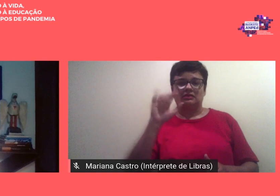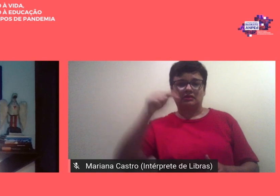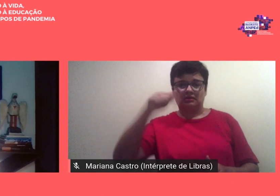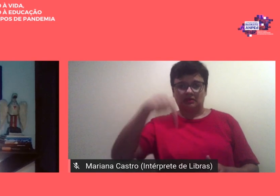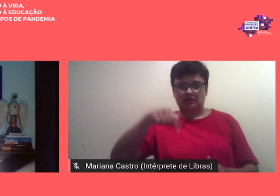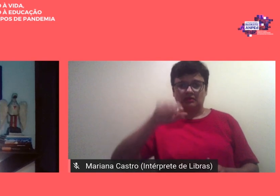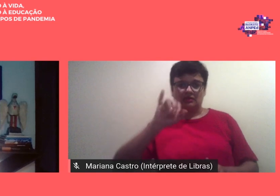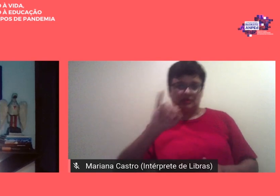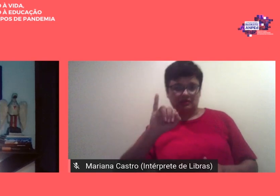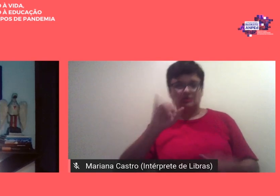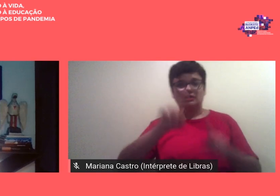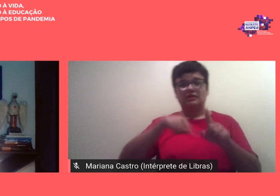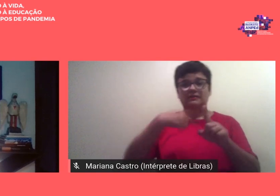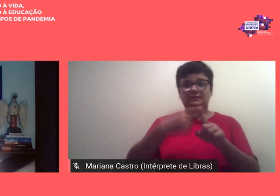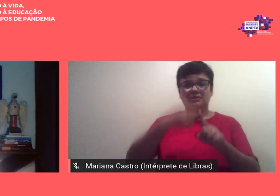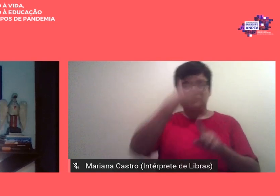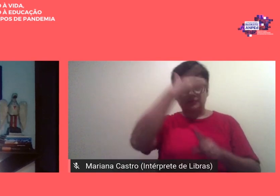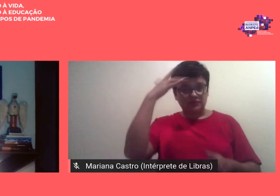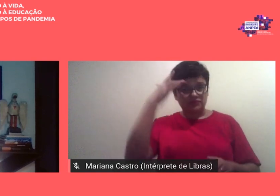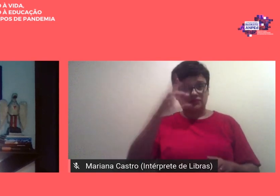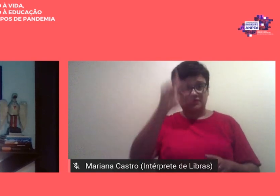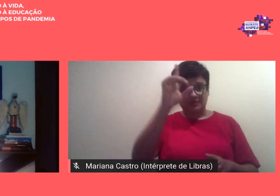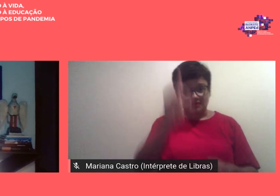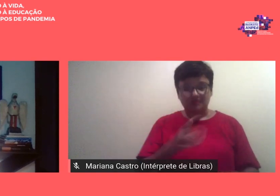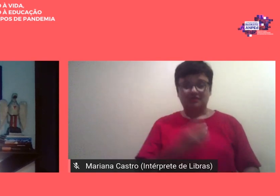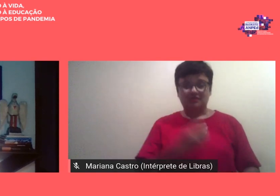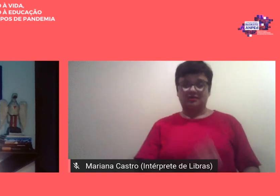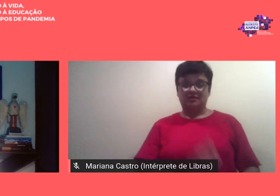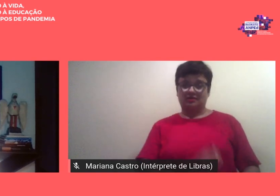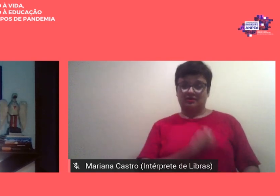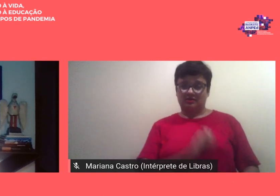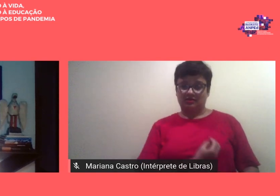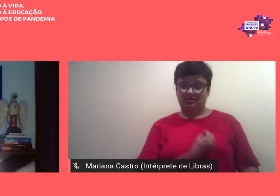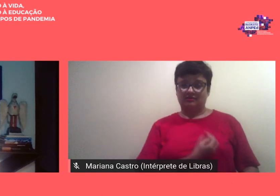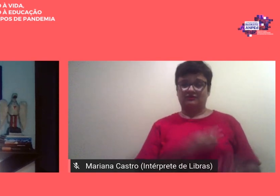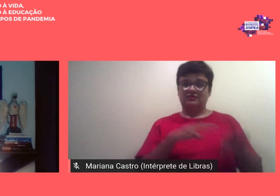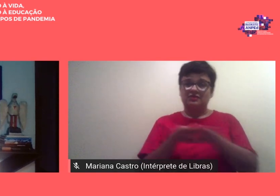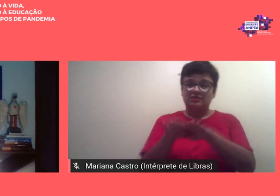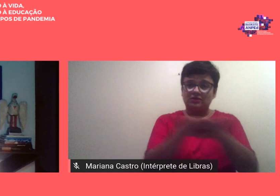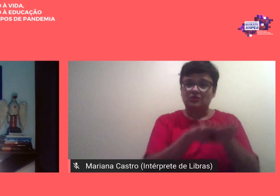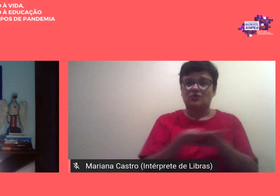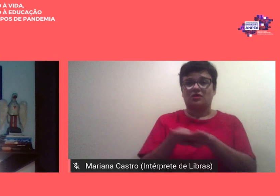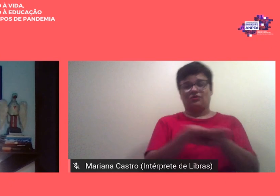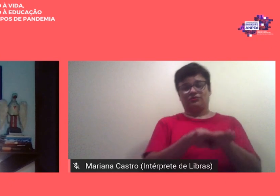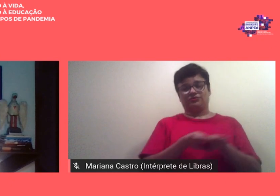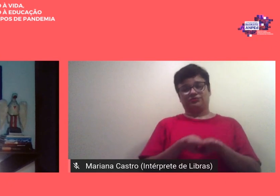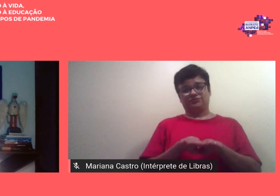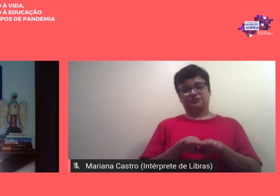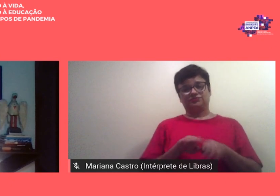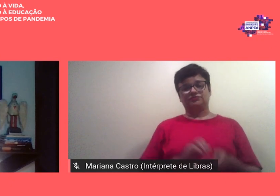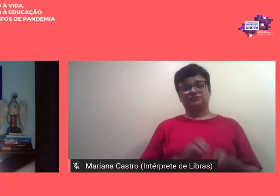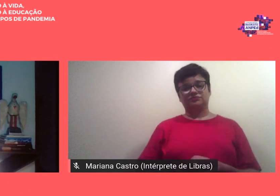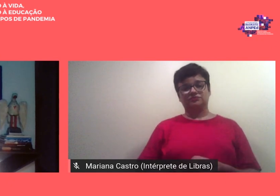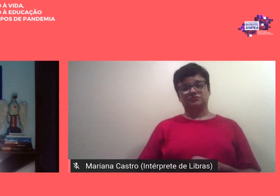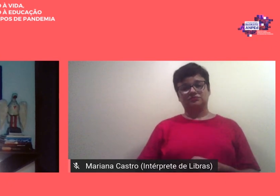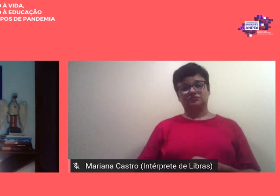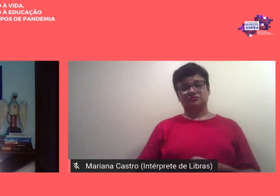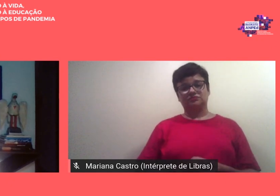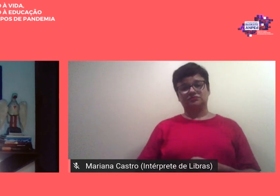deficiência o direito de ser de existir como iguais diante